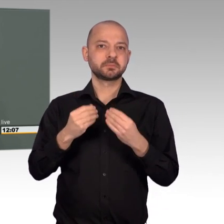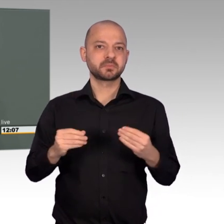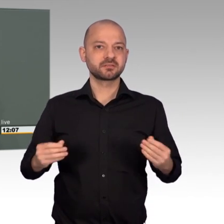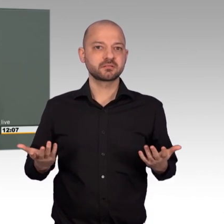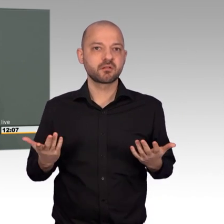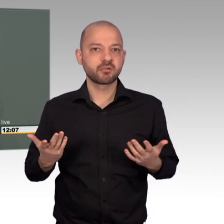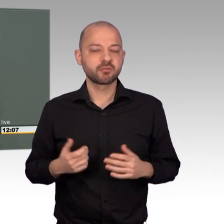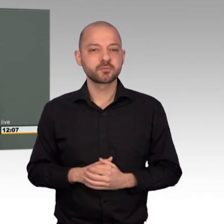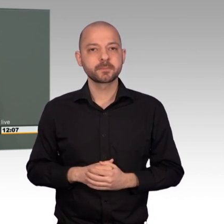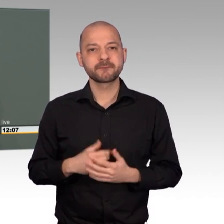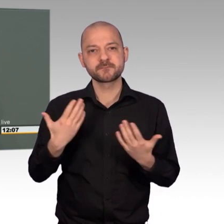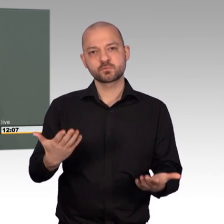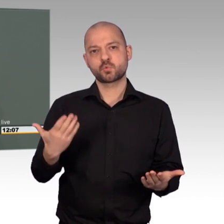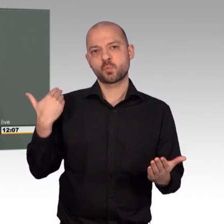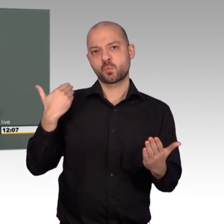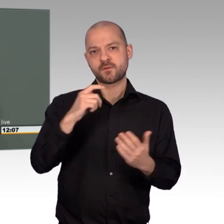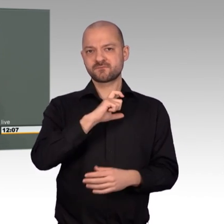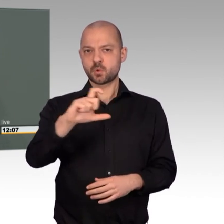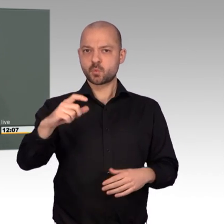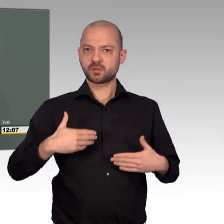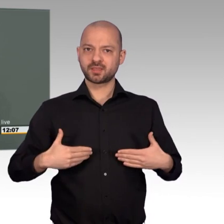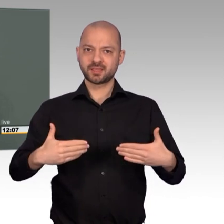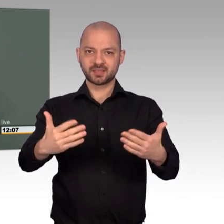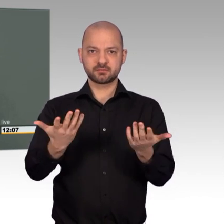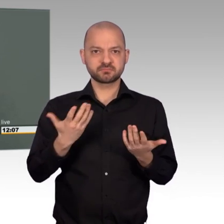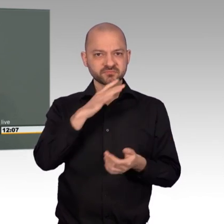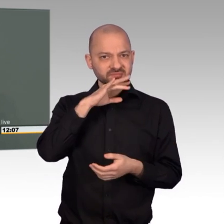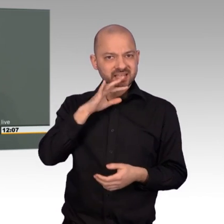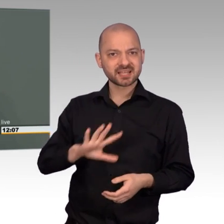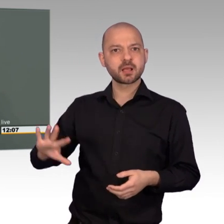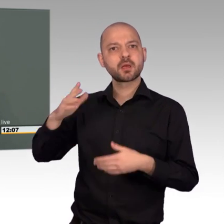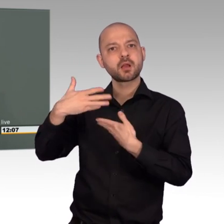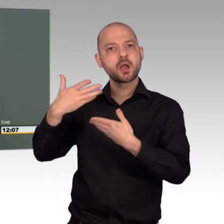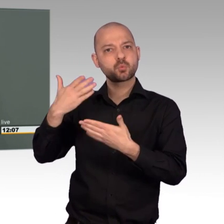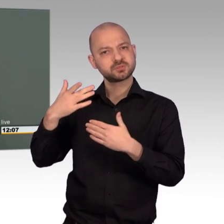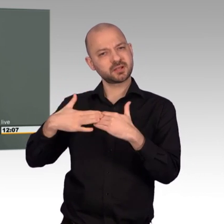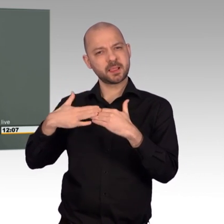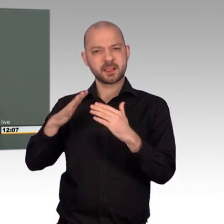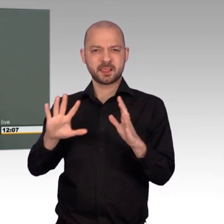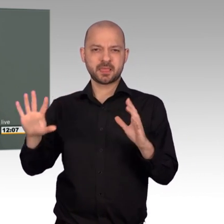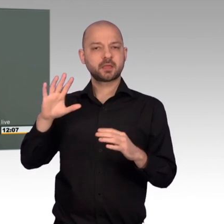fassungslose, letztlich leere Pressemitteilung herausgegeben. Ich darf zitieren.